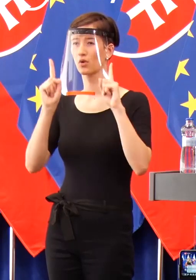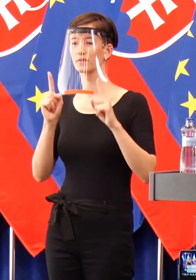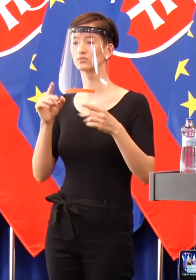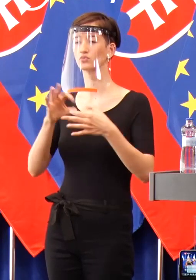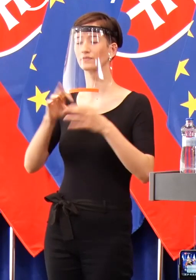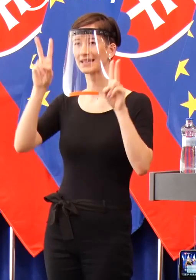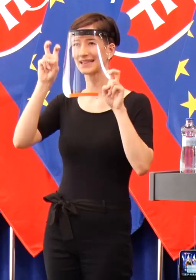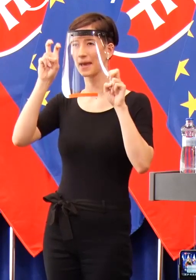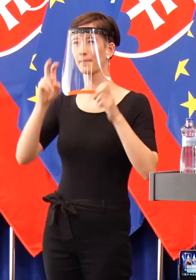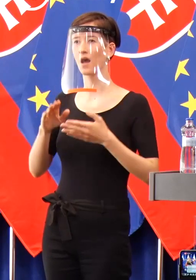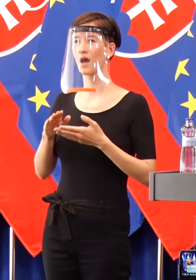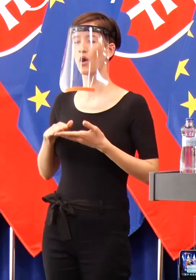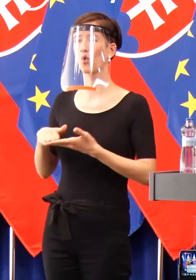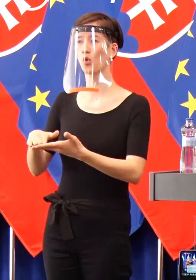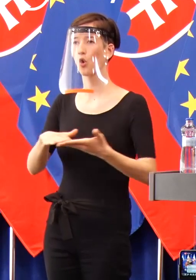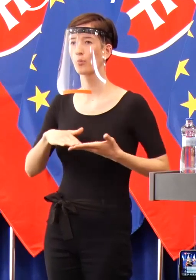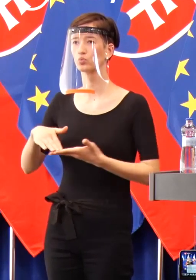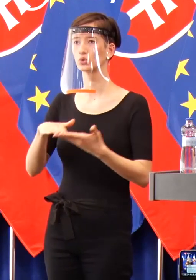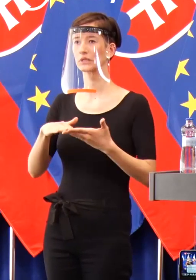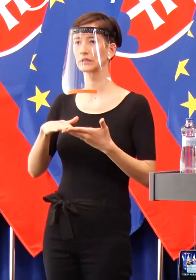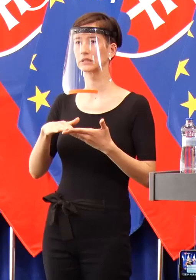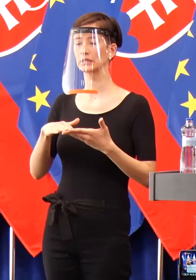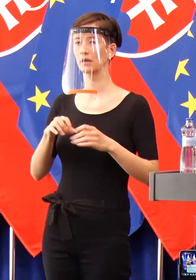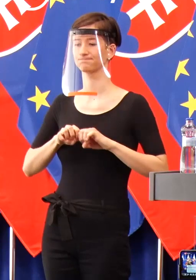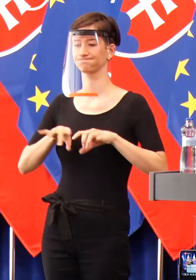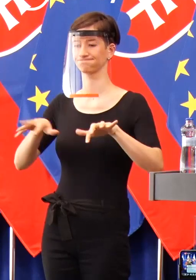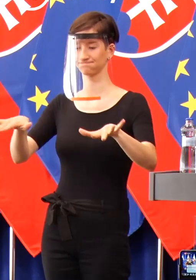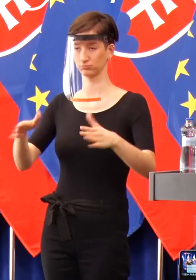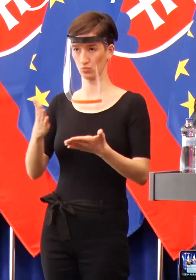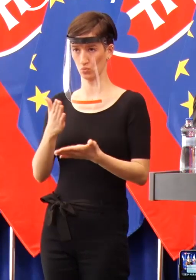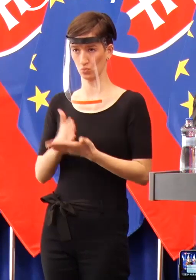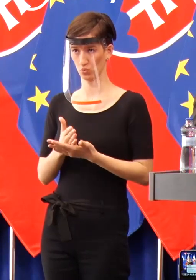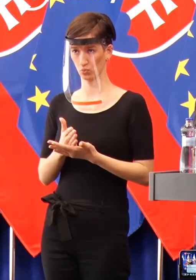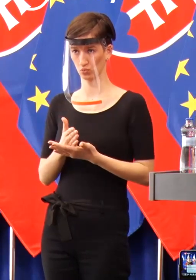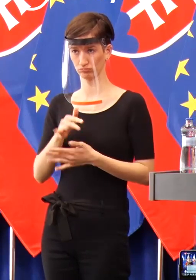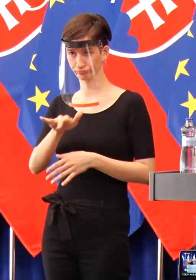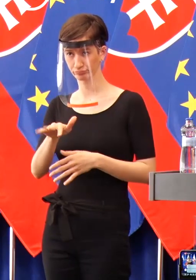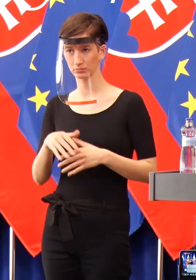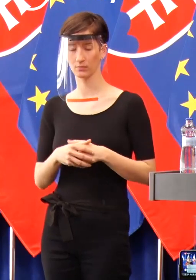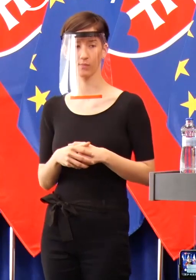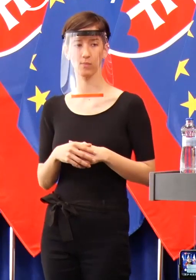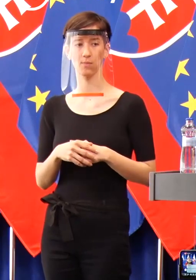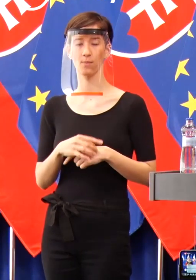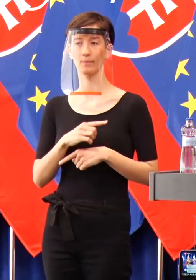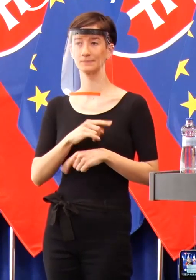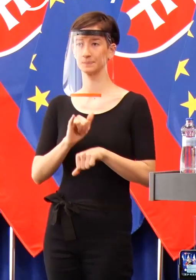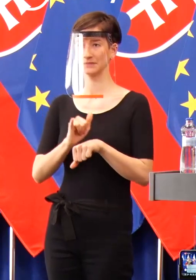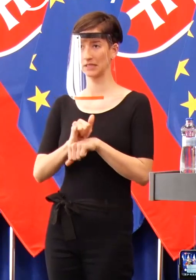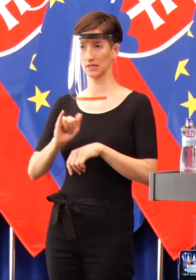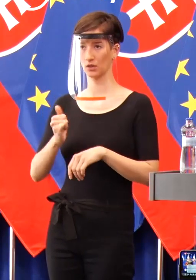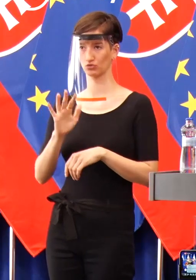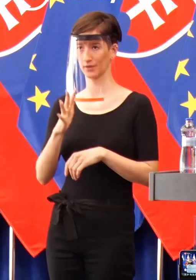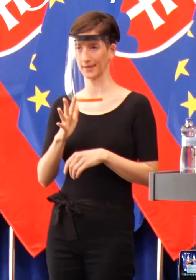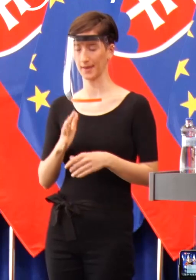je tam tá pozitívna cestovateľská anamnéza alebo kontakt s nakazeným? To vedia odborníci. Pán profesor Krčmeri hovorí, že